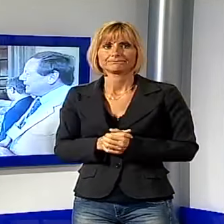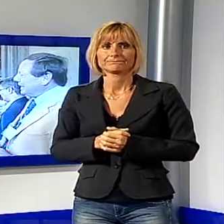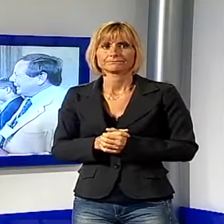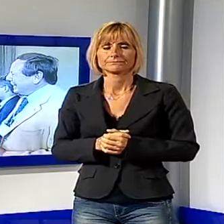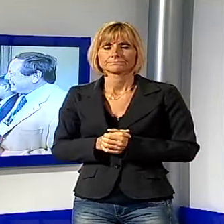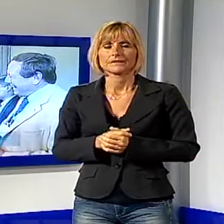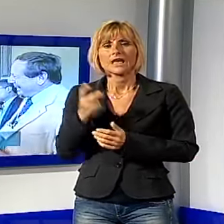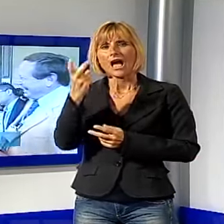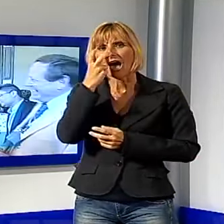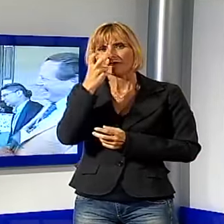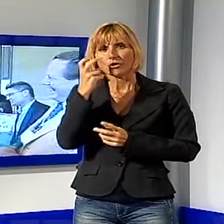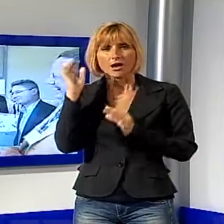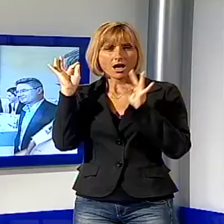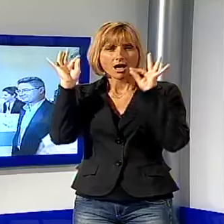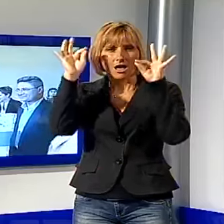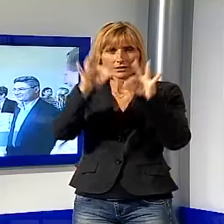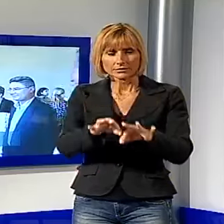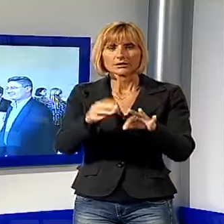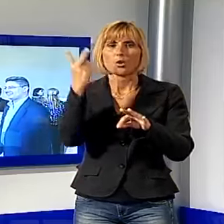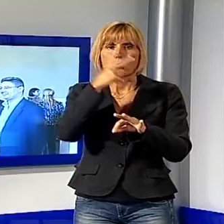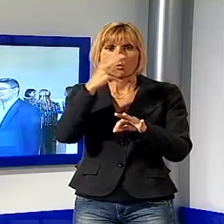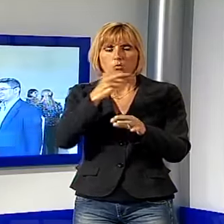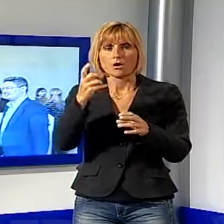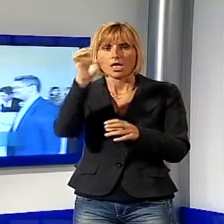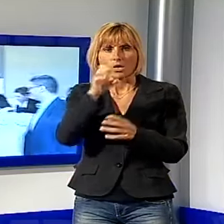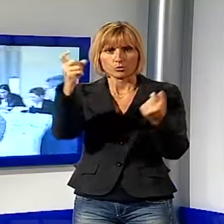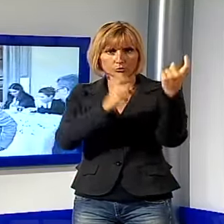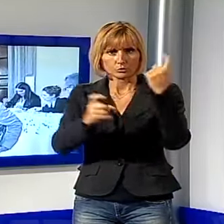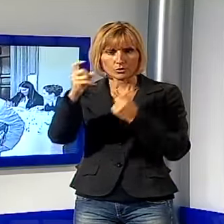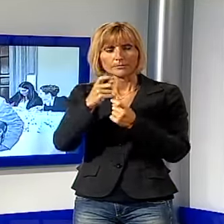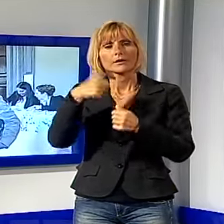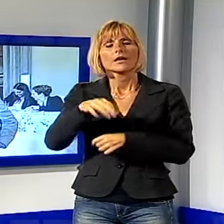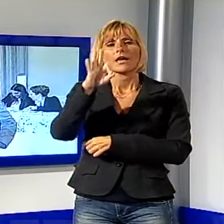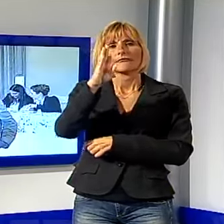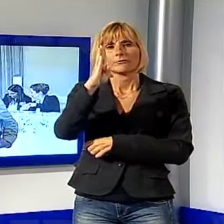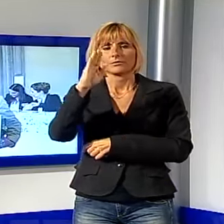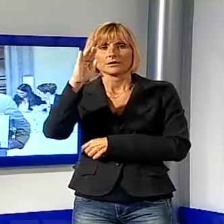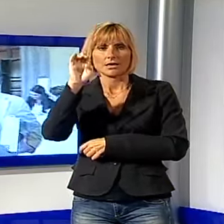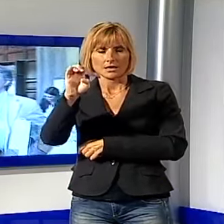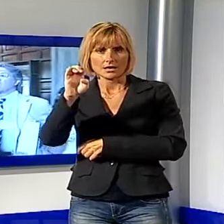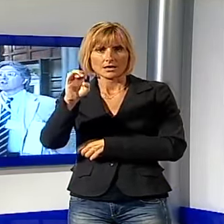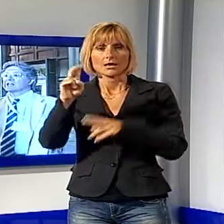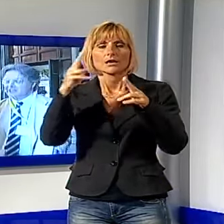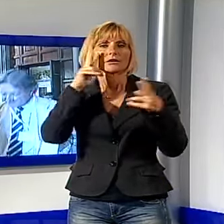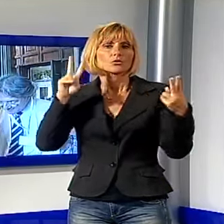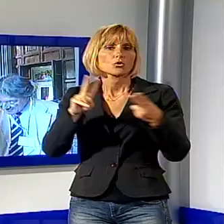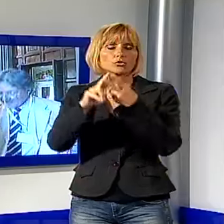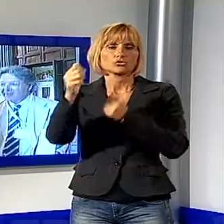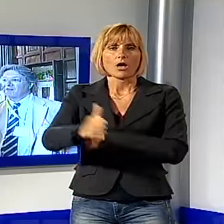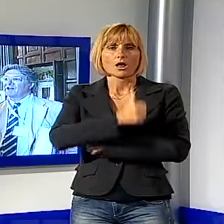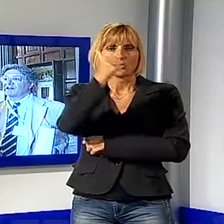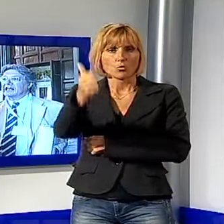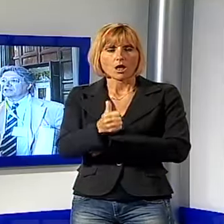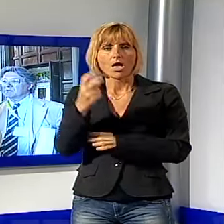Sono giunti a Lucca più di 200 avvocati di tutta Europa, chiamati a intervenire all'FBA Intermediate Meeting, il convegno annuale degli avvocati